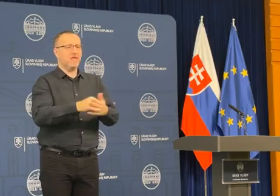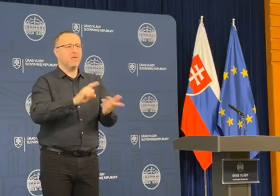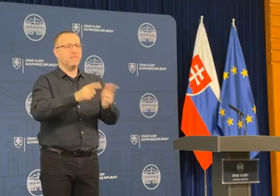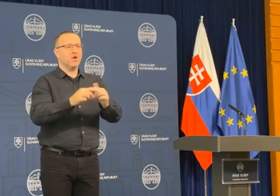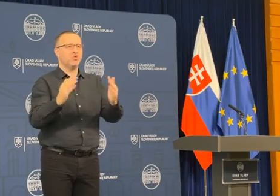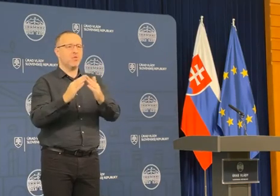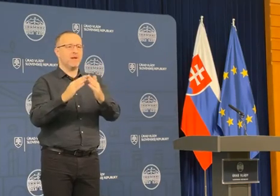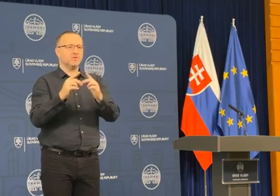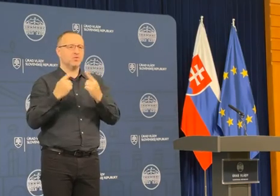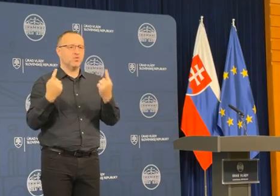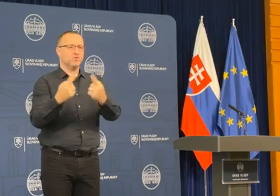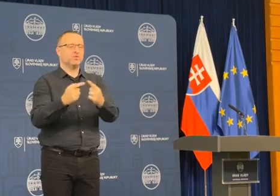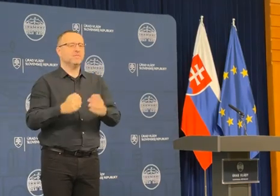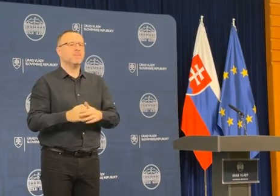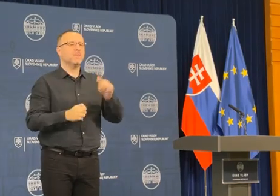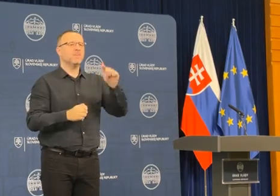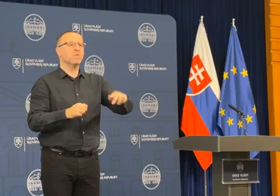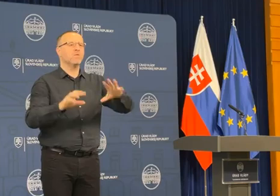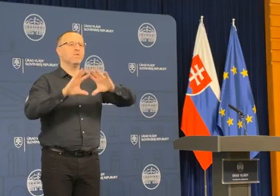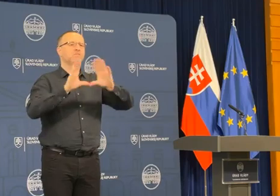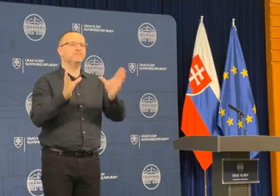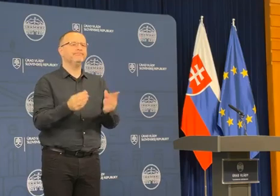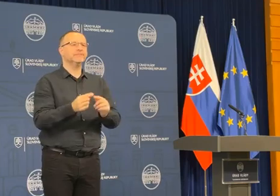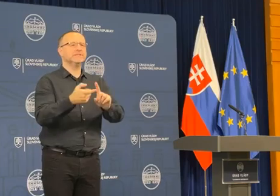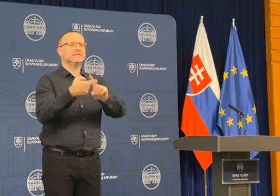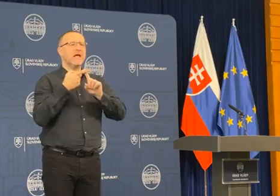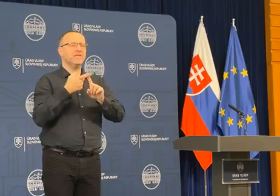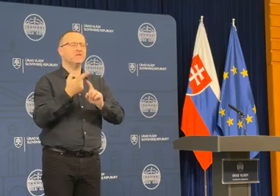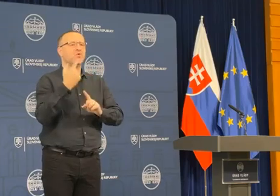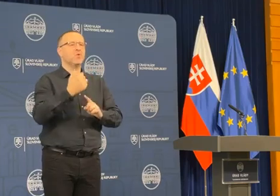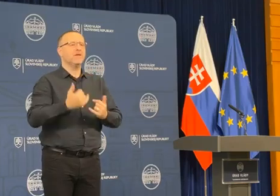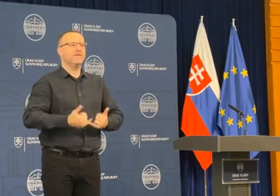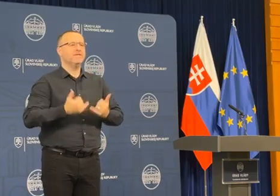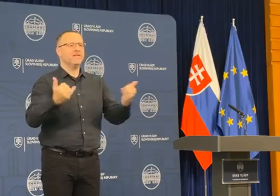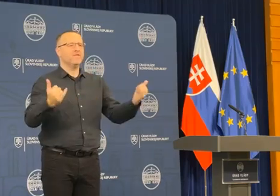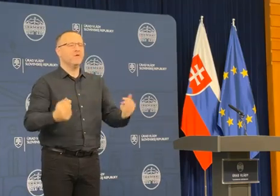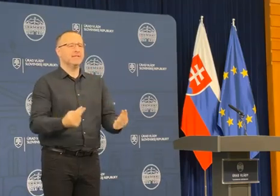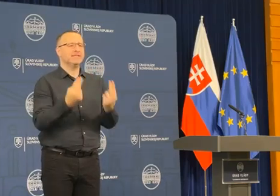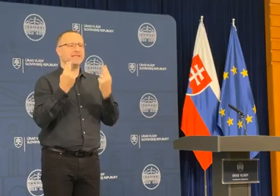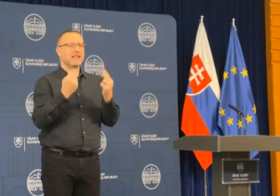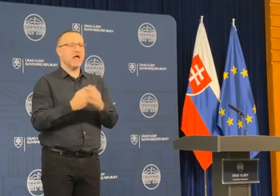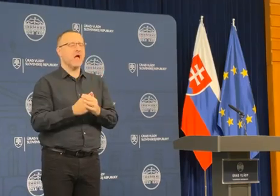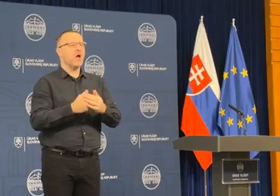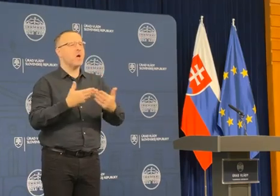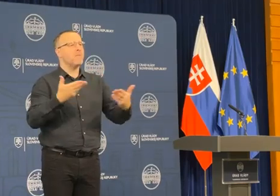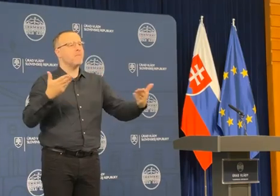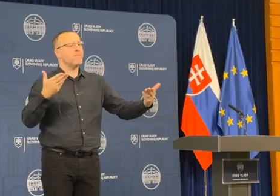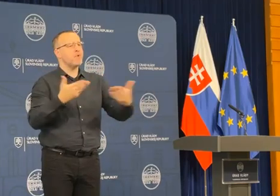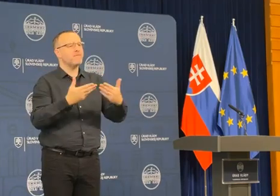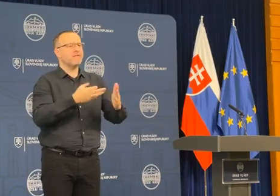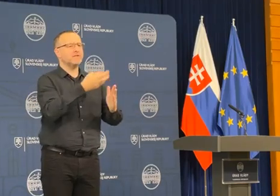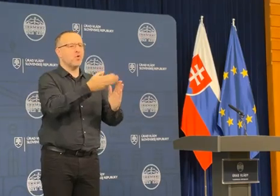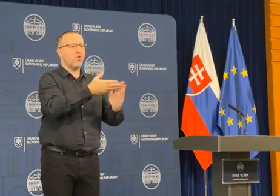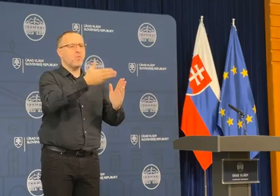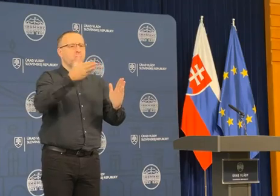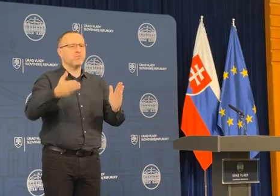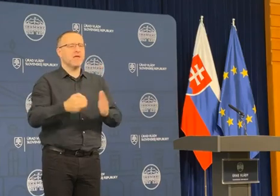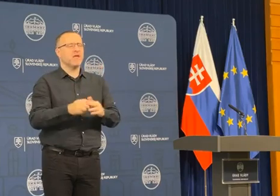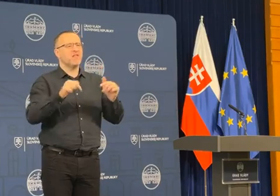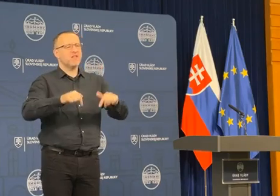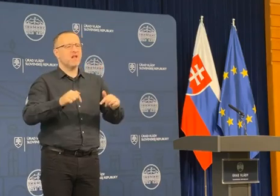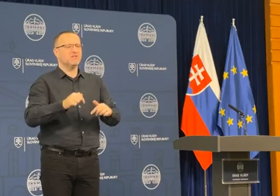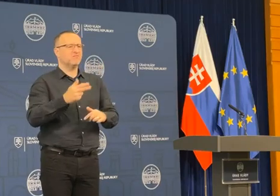domácnosti? To všetko bude závisieť práve aj od toho vývoja ceny a referenčného obdobia. V tomto momente je ešte